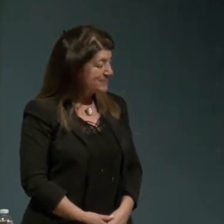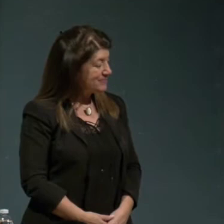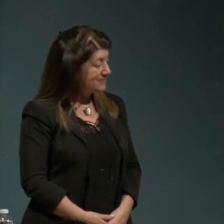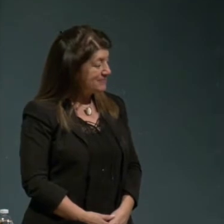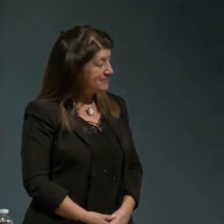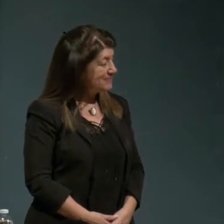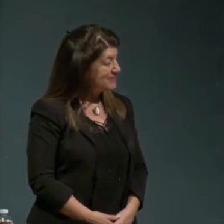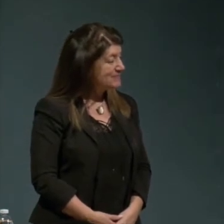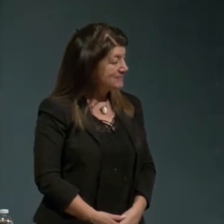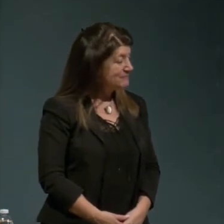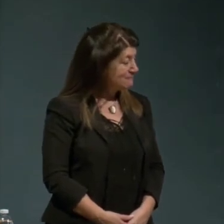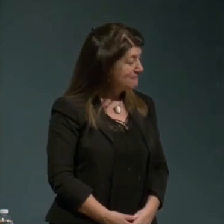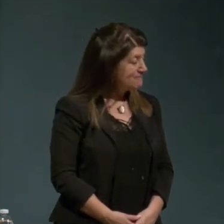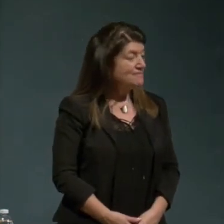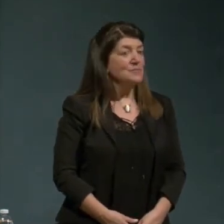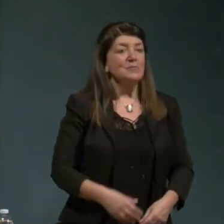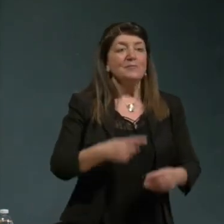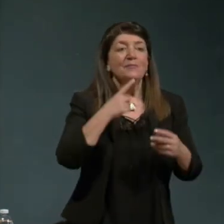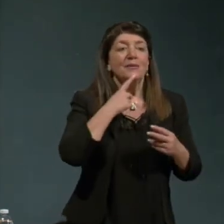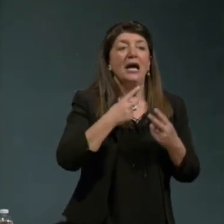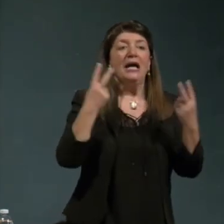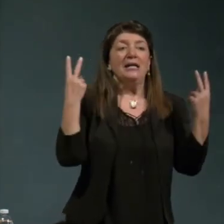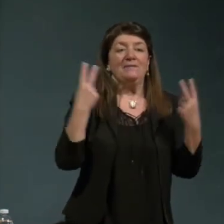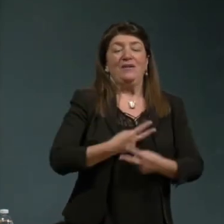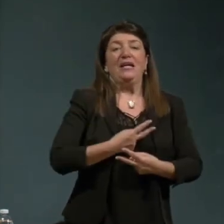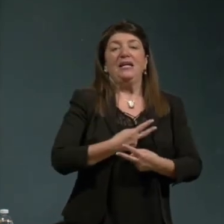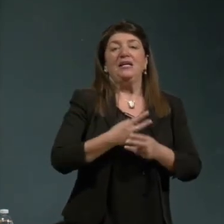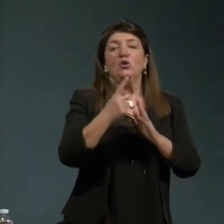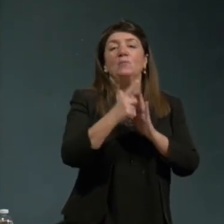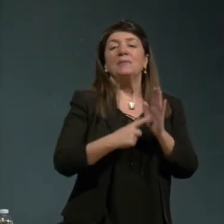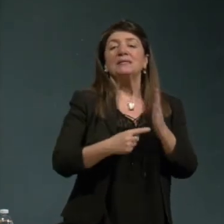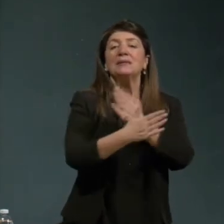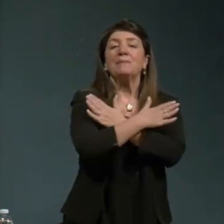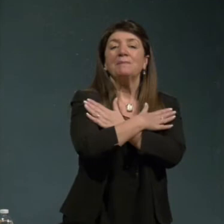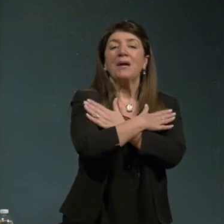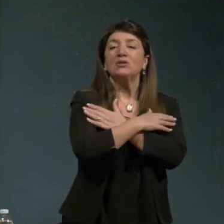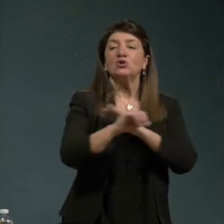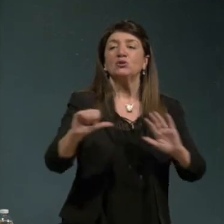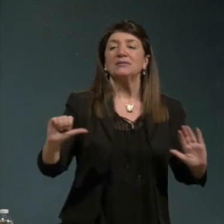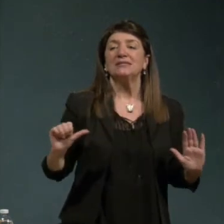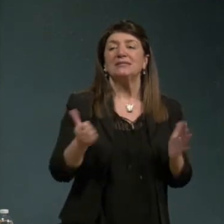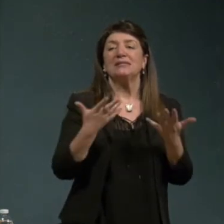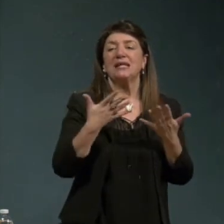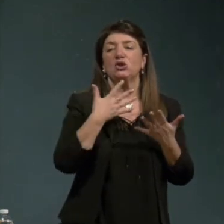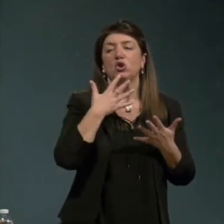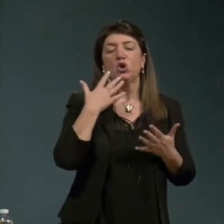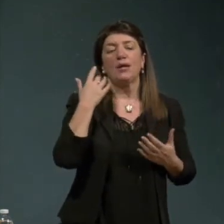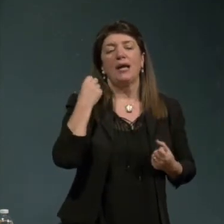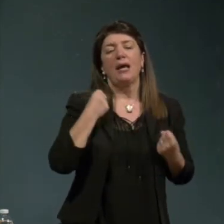la ribellione di maggio 68 aveva la conscienza